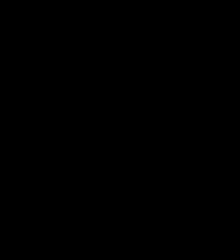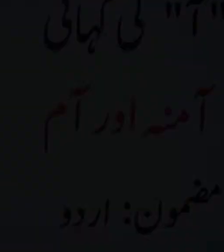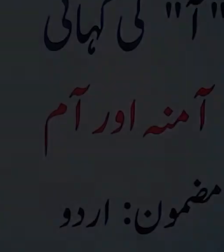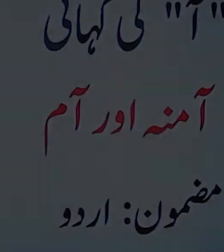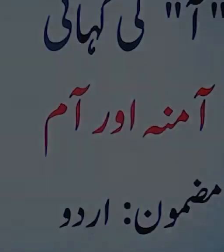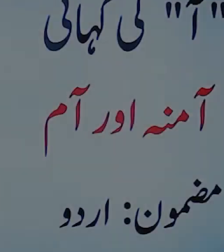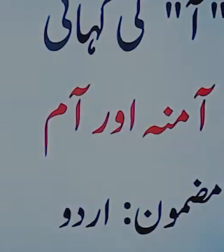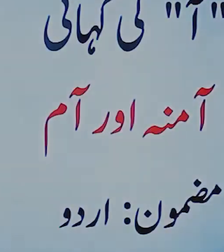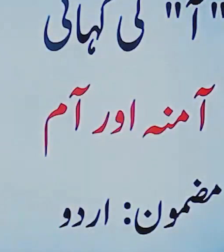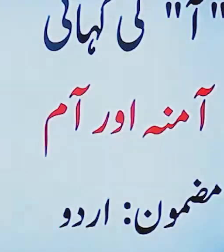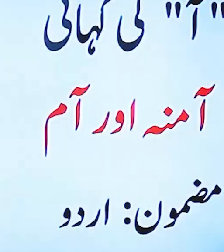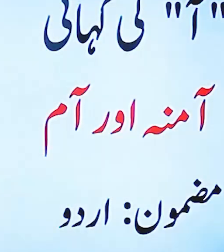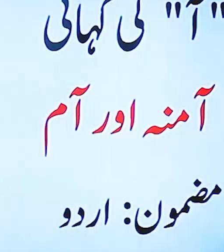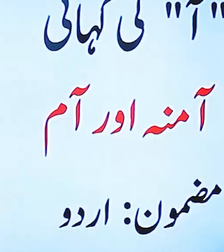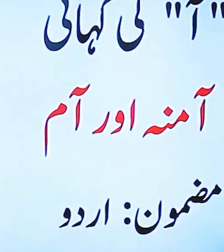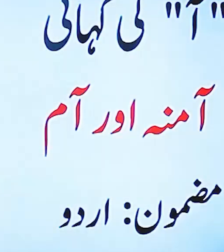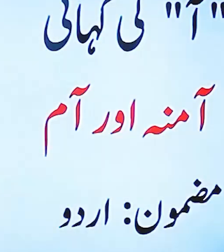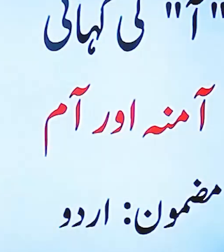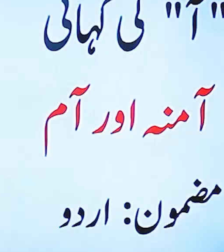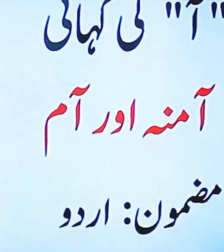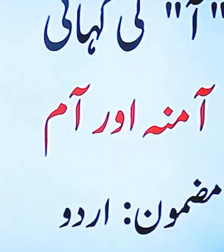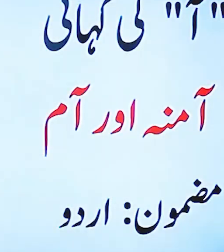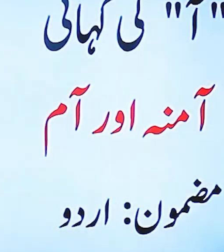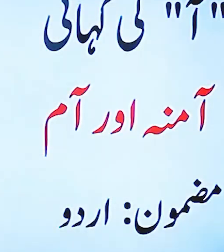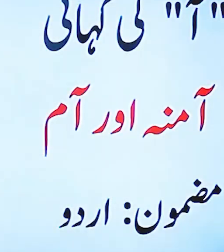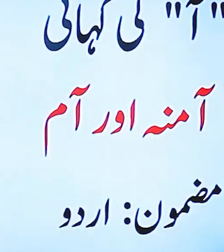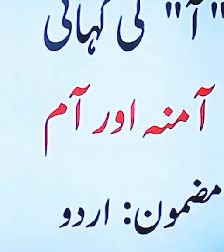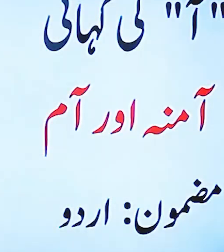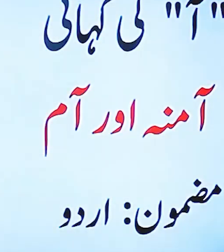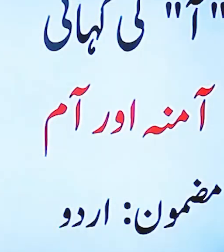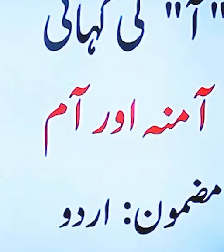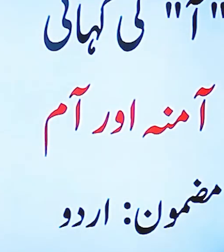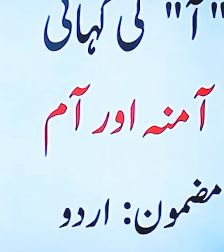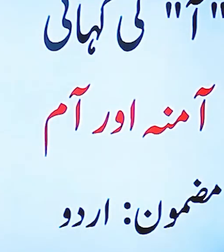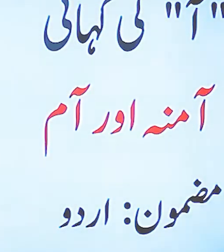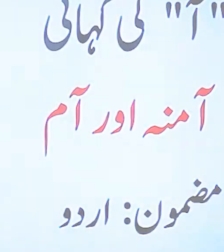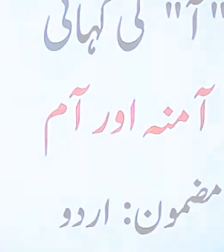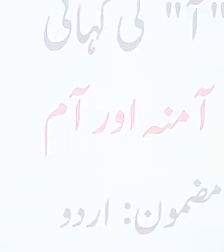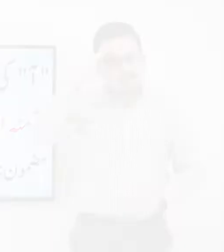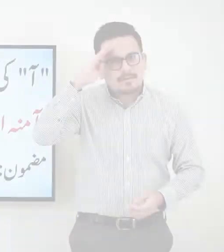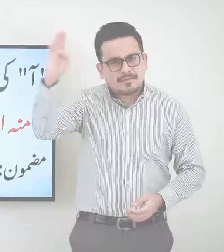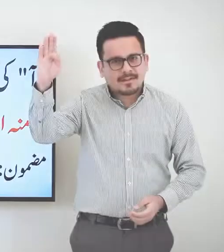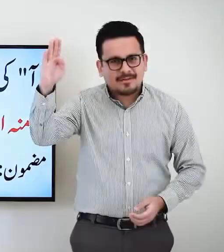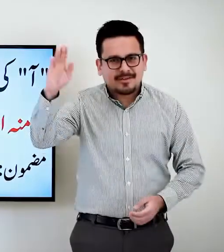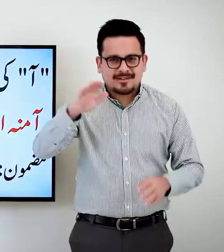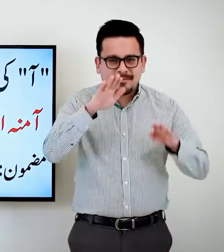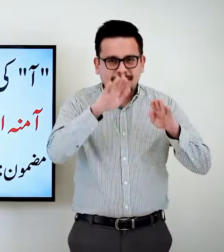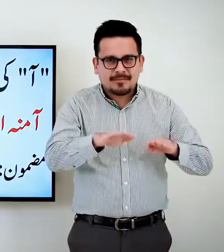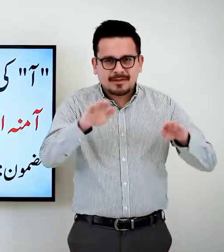अलिफ मद्जबर आ की कहानी आमना और आम असलाम अलेकुम बच्चो